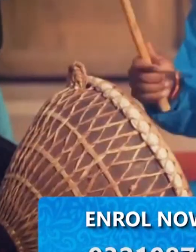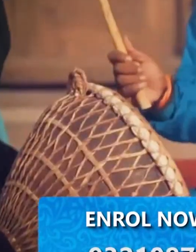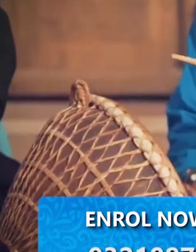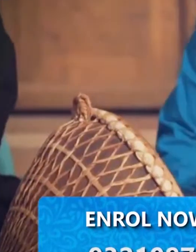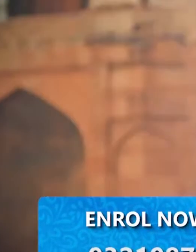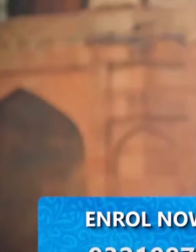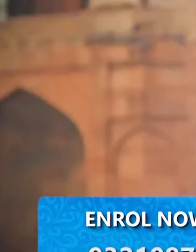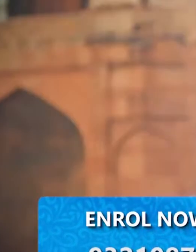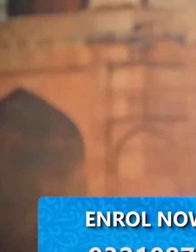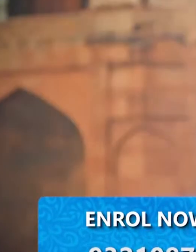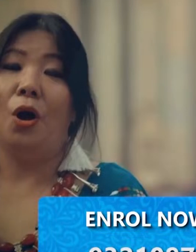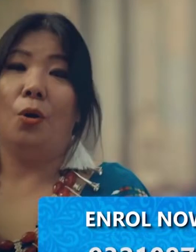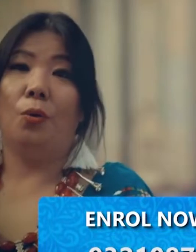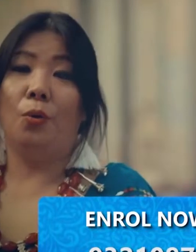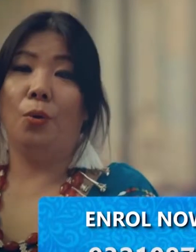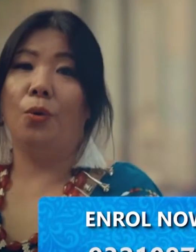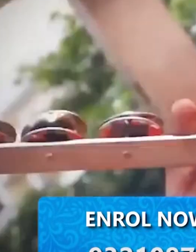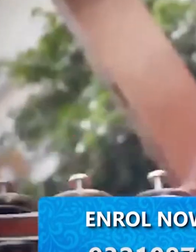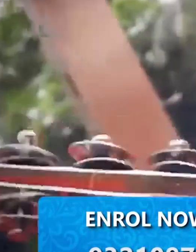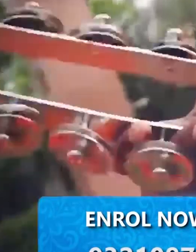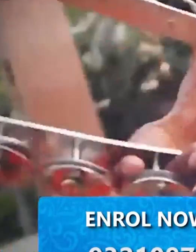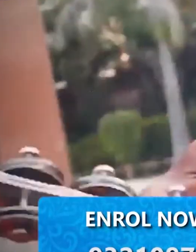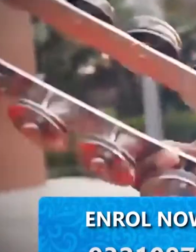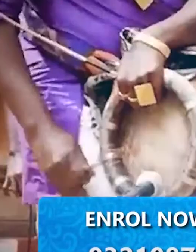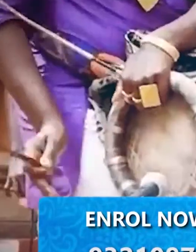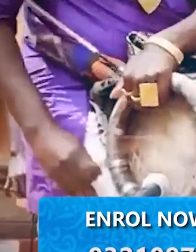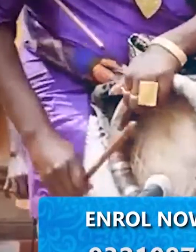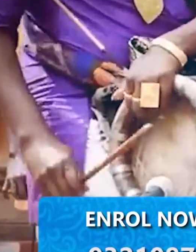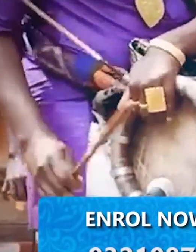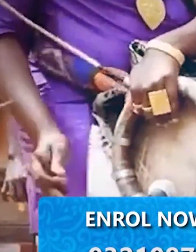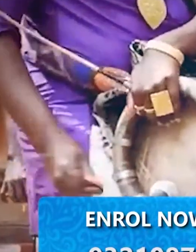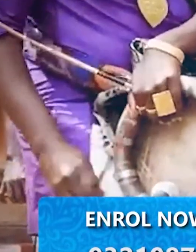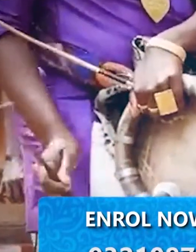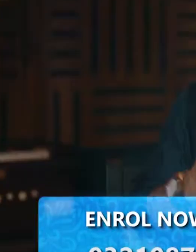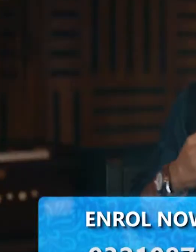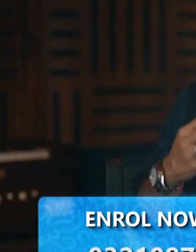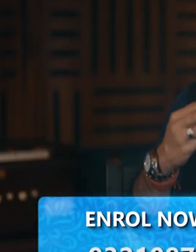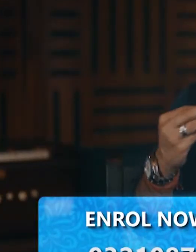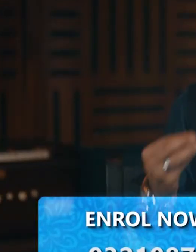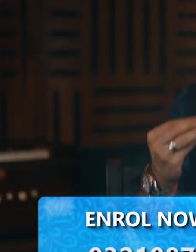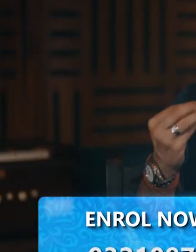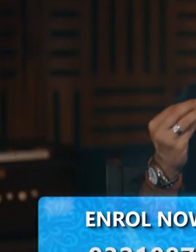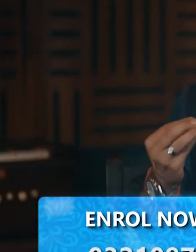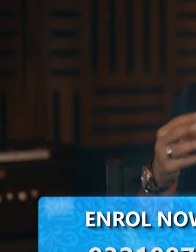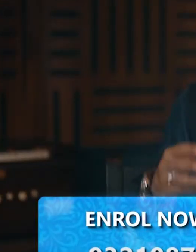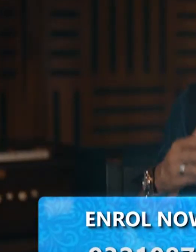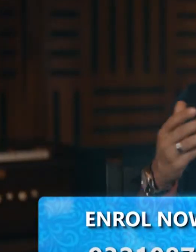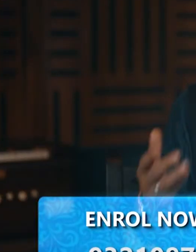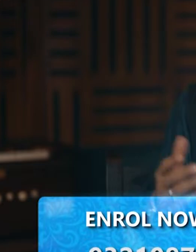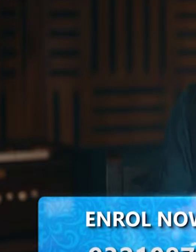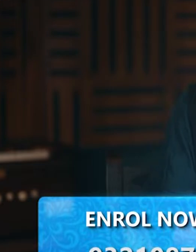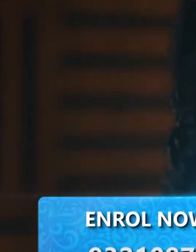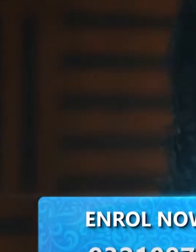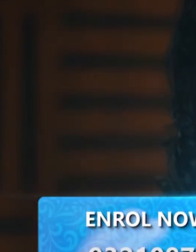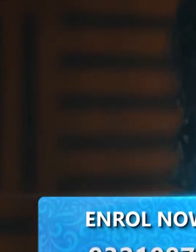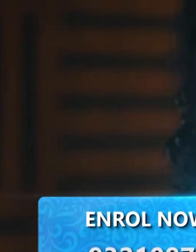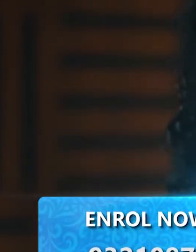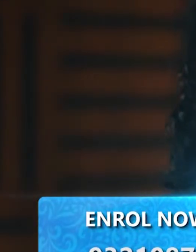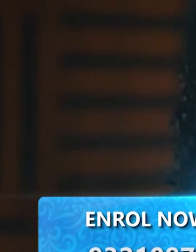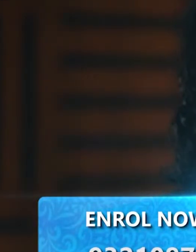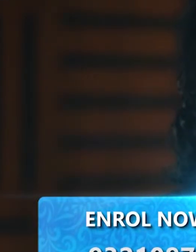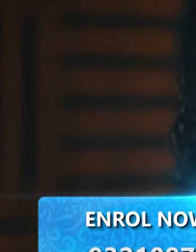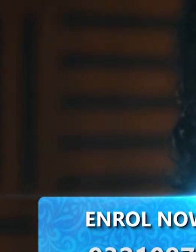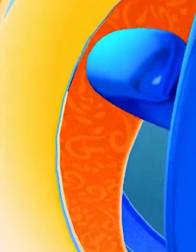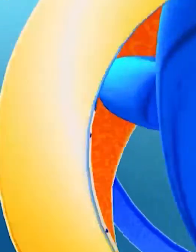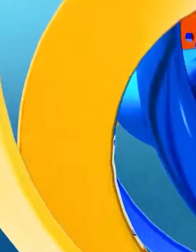यह है एक सुनेहरा मौका अपने राज्य के लुप्त होते हुए एक फोक संगीत फोक म्यूजिक को हर भारतिय